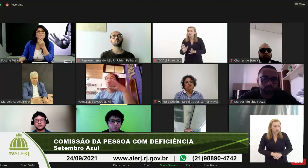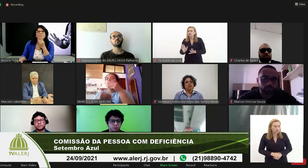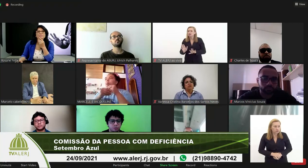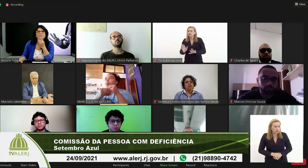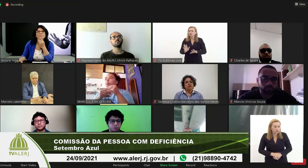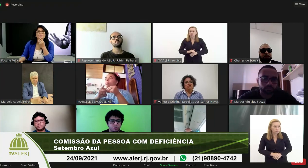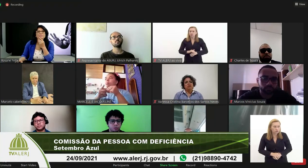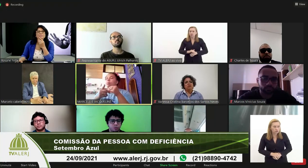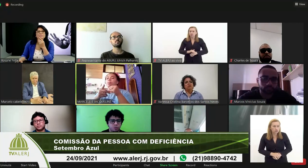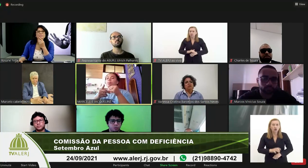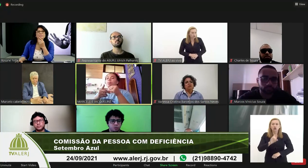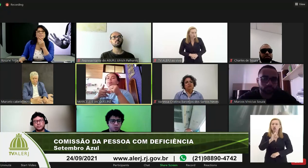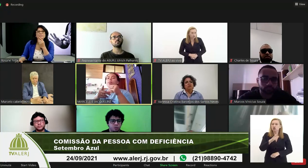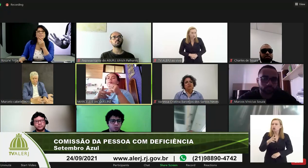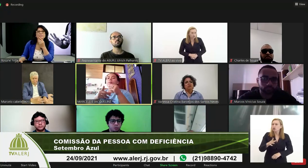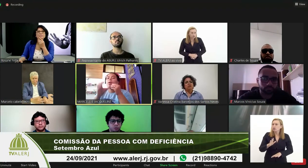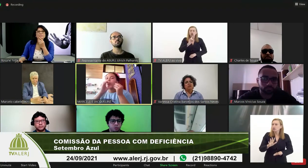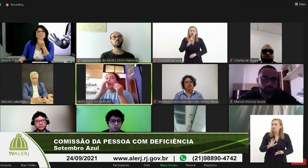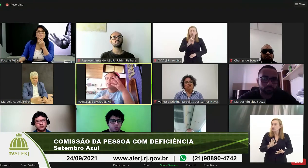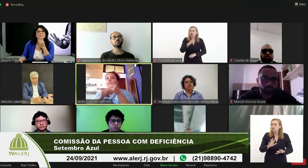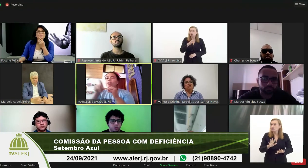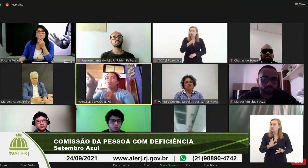só para complementar